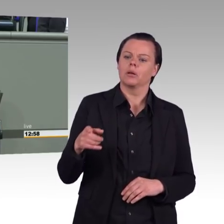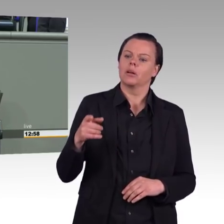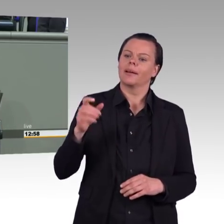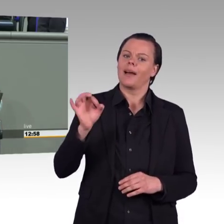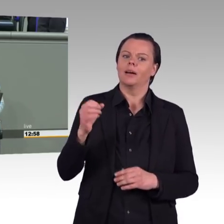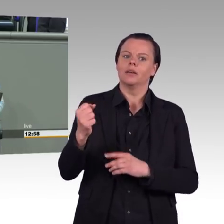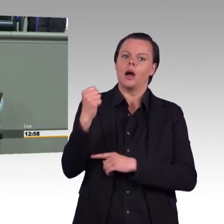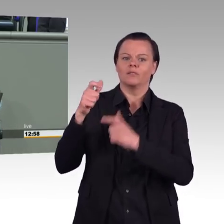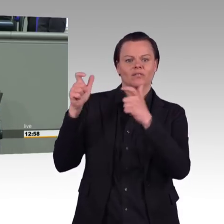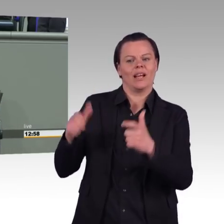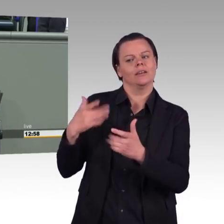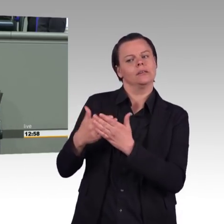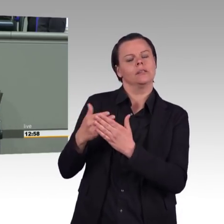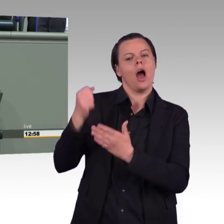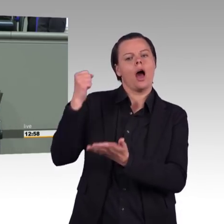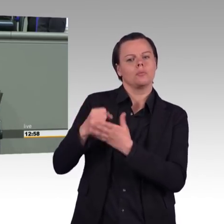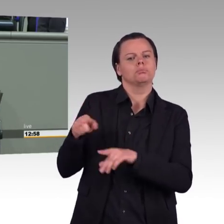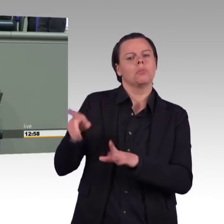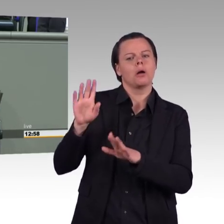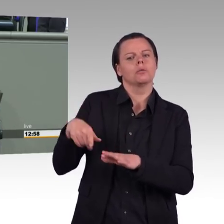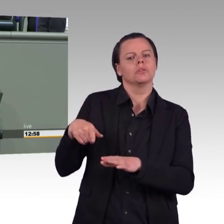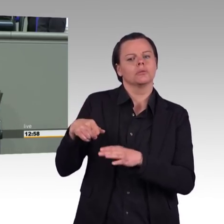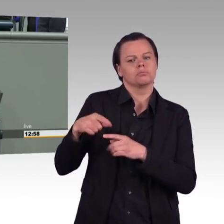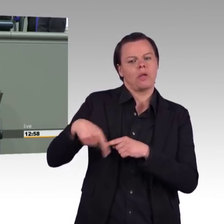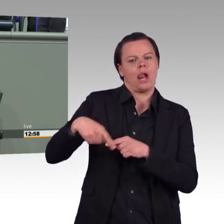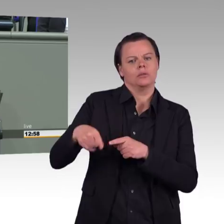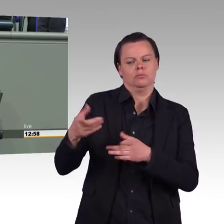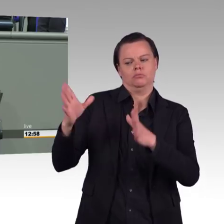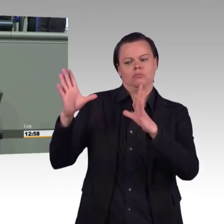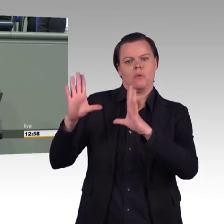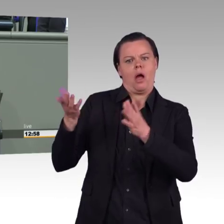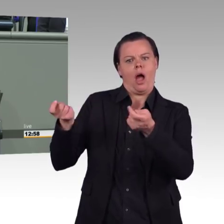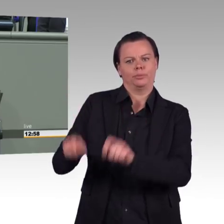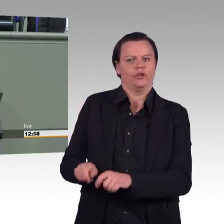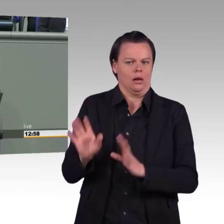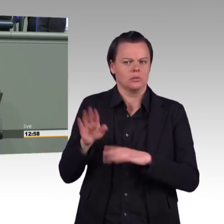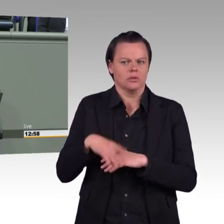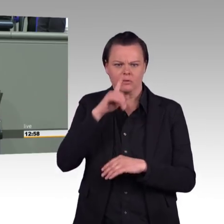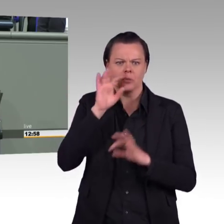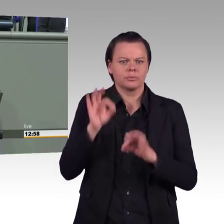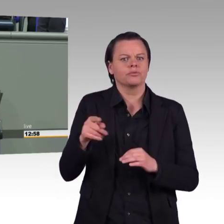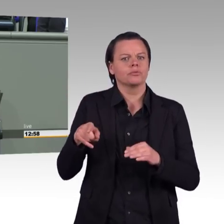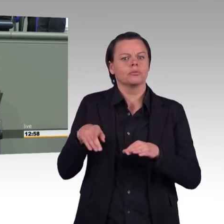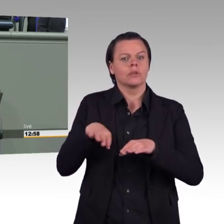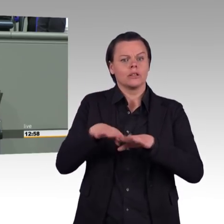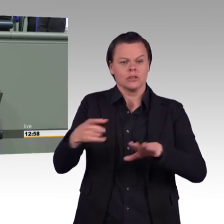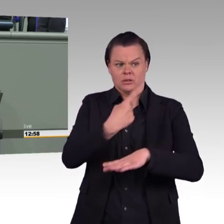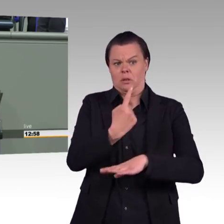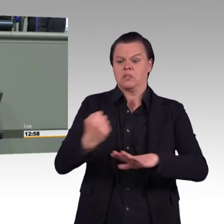dass Sie das nicht tun, das ist wirklich eine Schande für Ihr Handeln. Und es ist katastrophal für dieses Land. Und wir